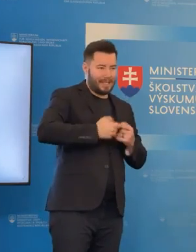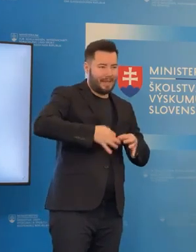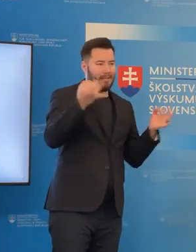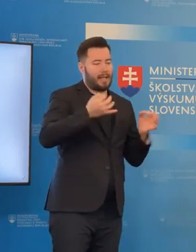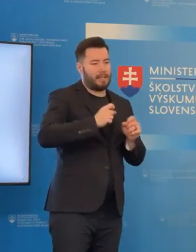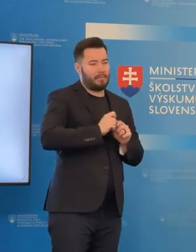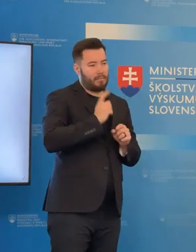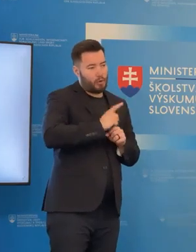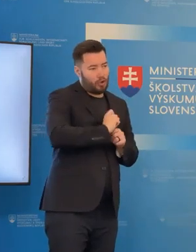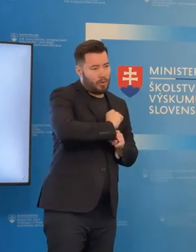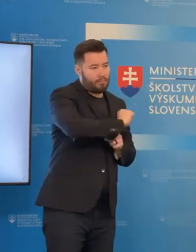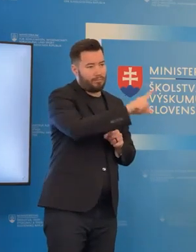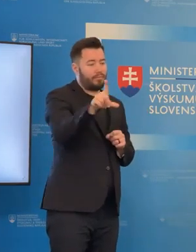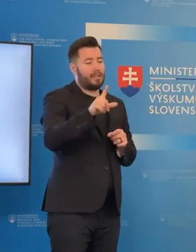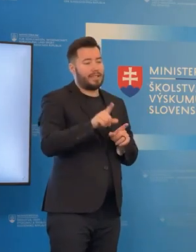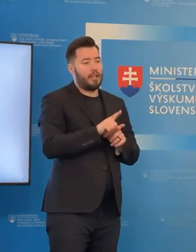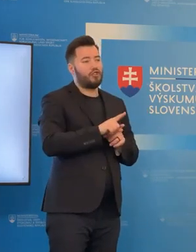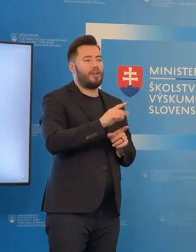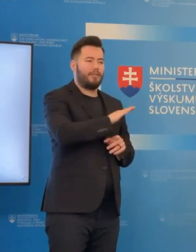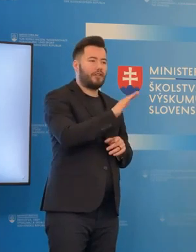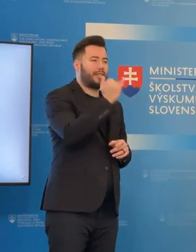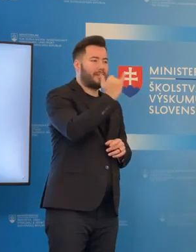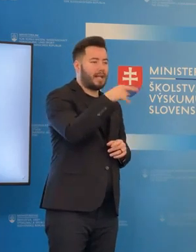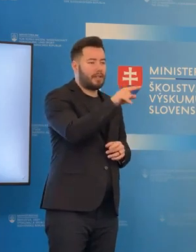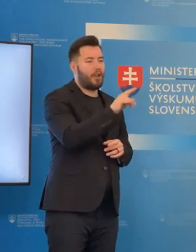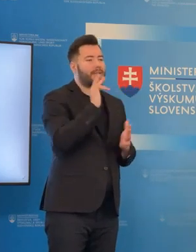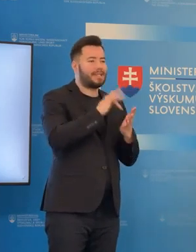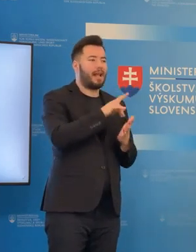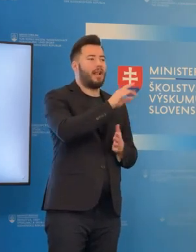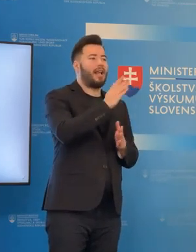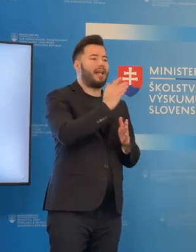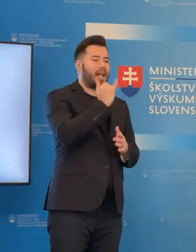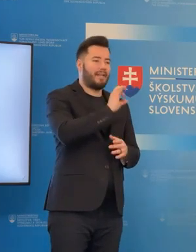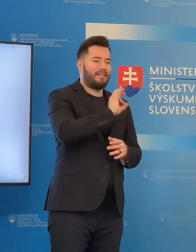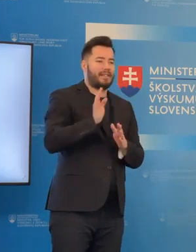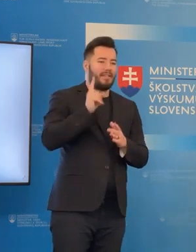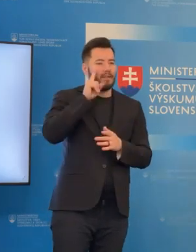budeme posielať aj cez naše linky. smerom k riaditeľom, aby vedeli, ako žiadať o túto dotáciu.